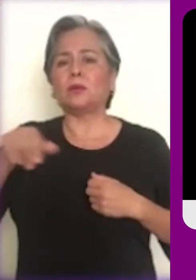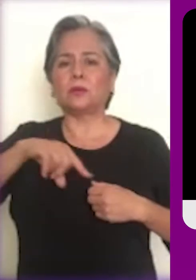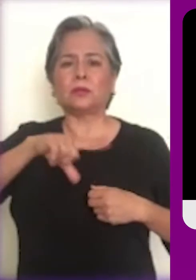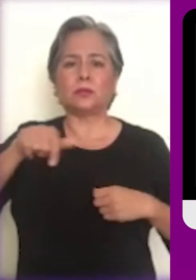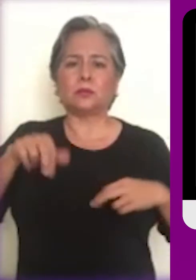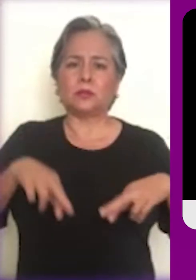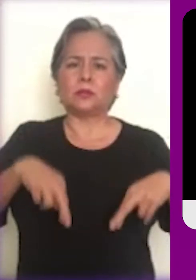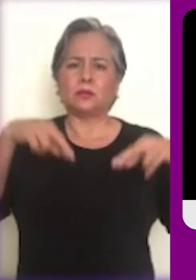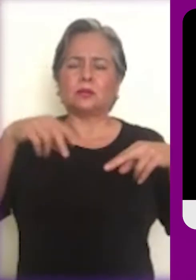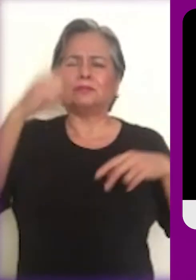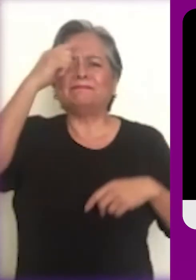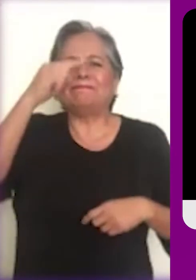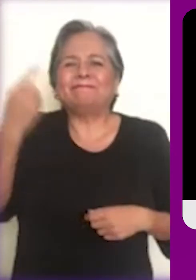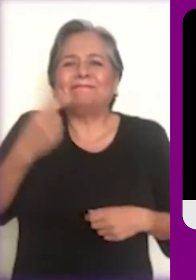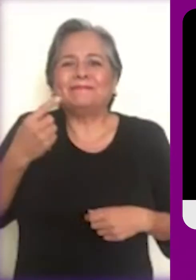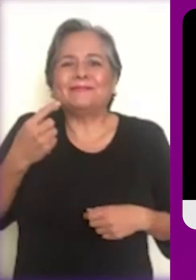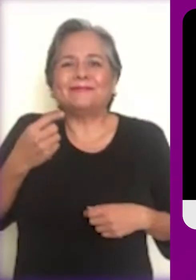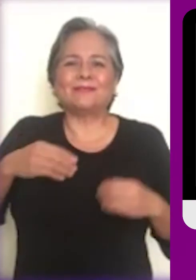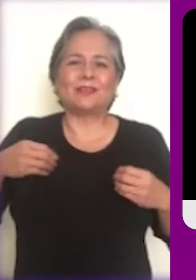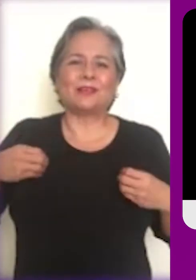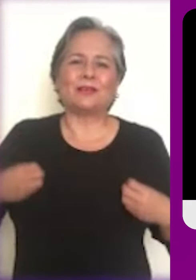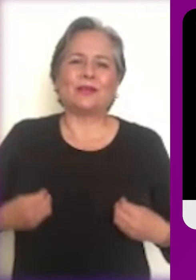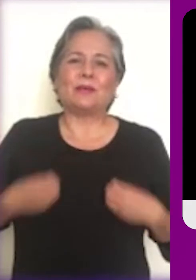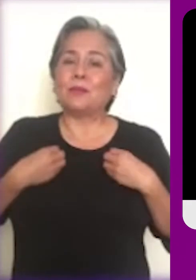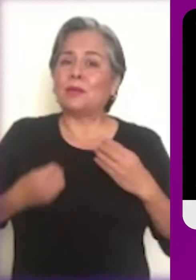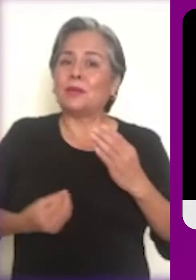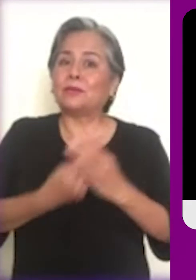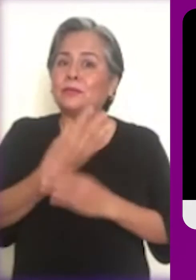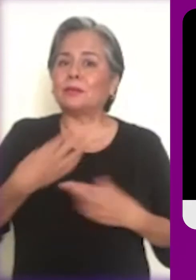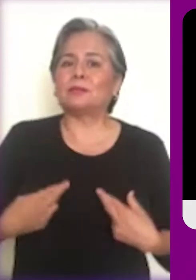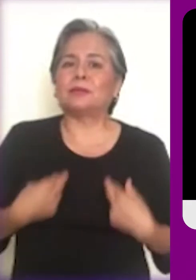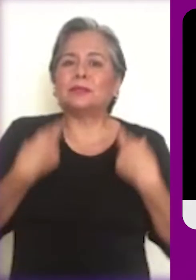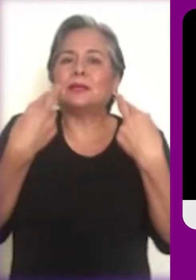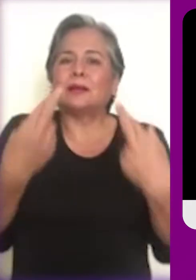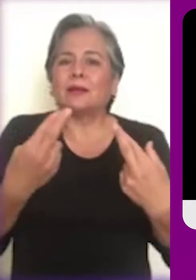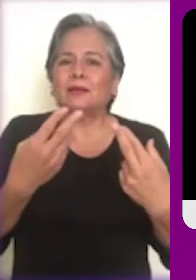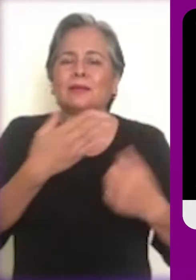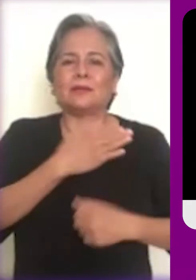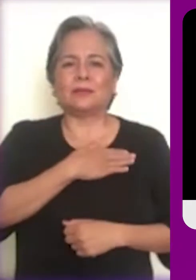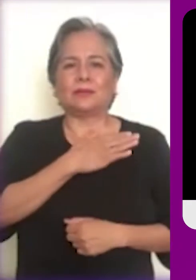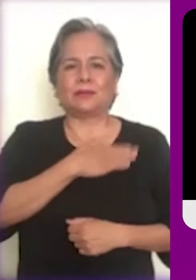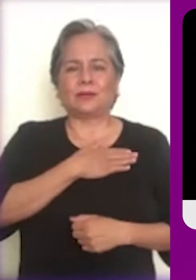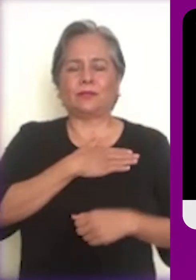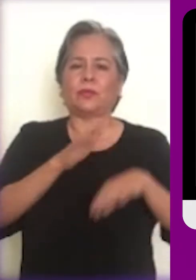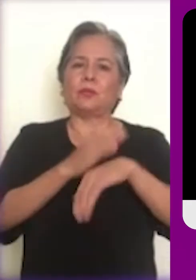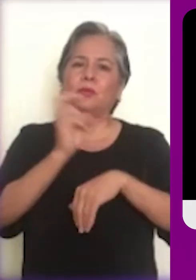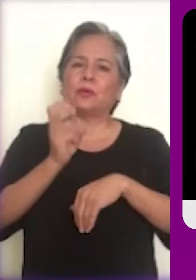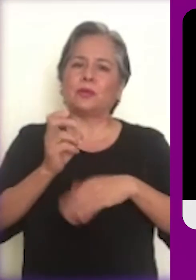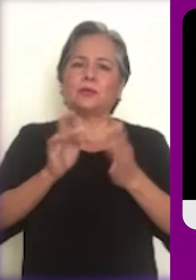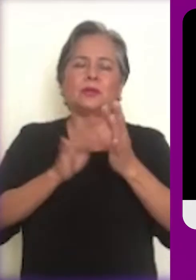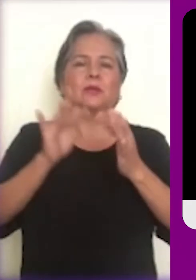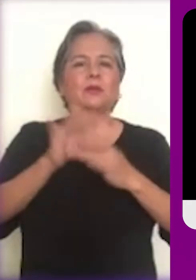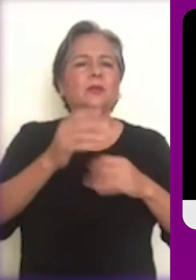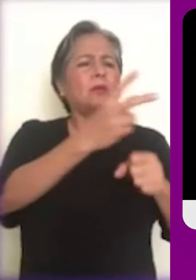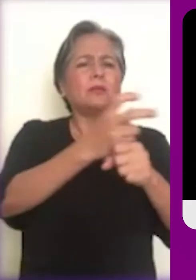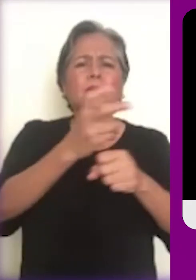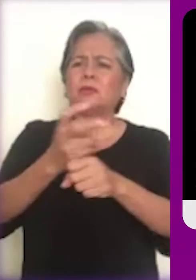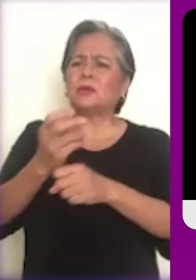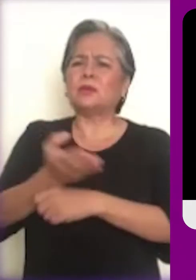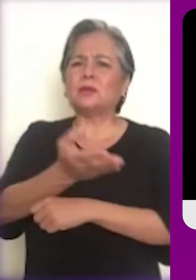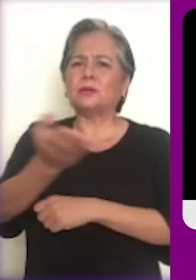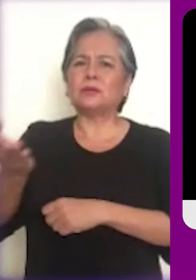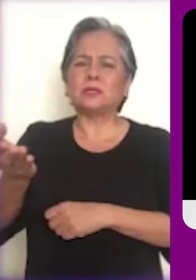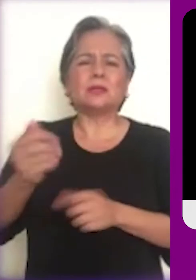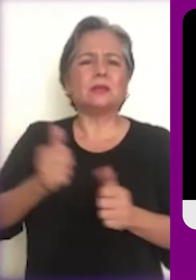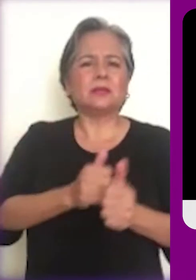después resucitar y dar vida. Por eso en su invitación, por si alguno lo quiere